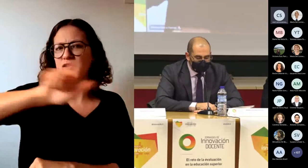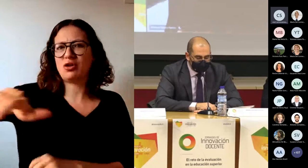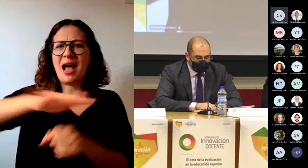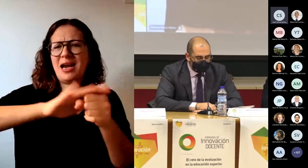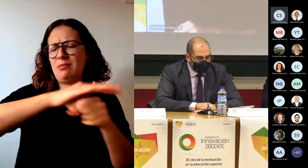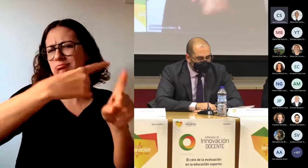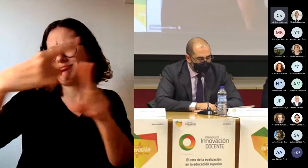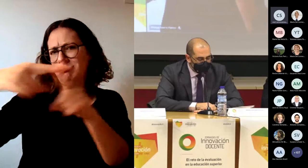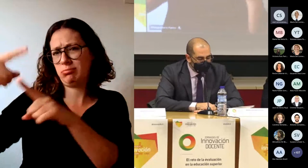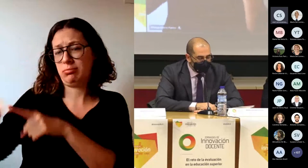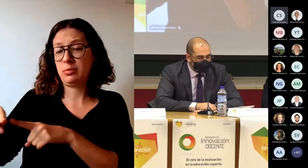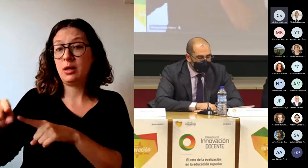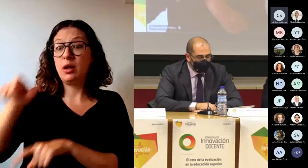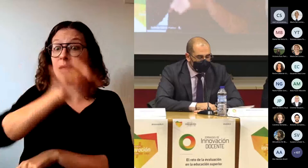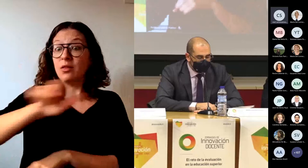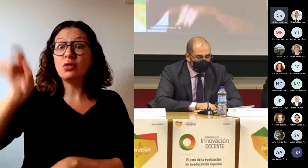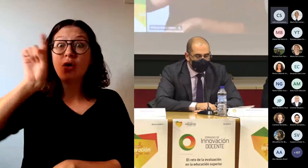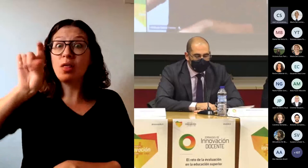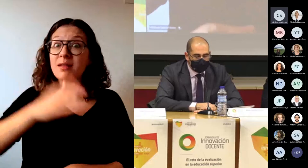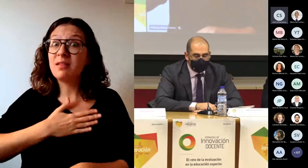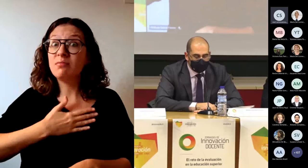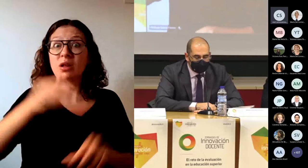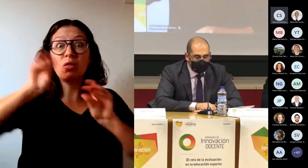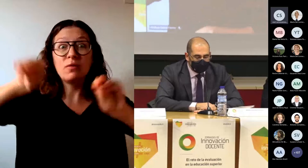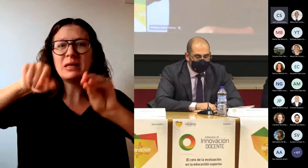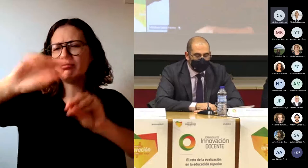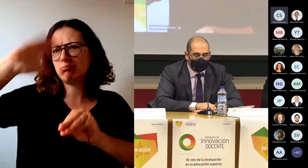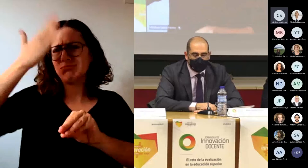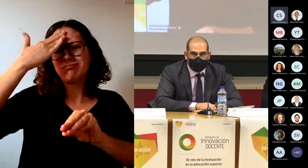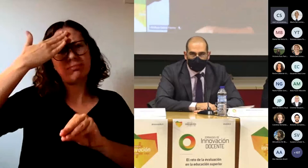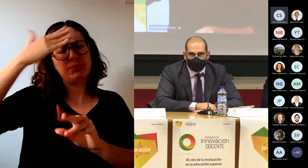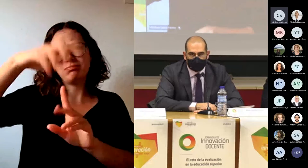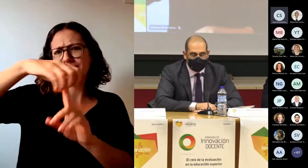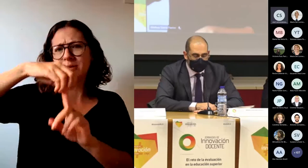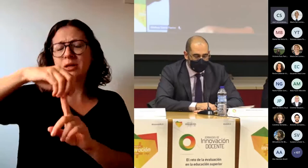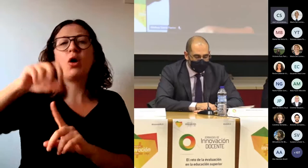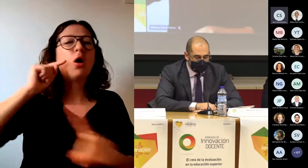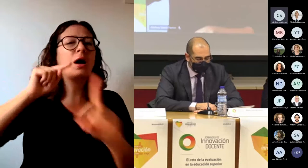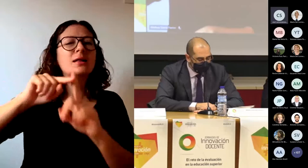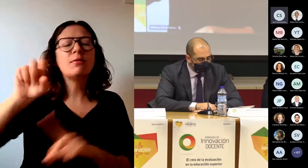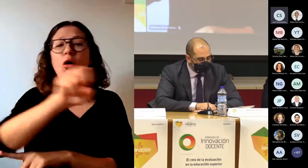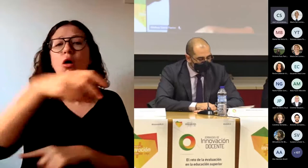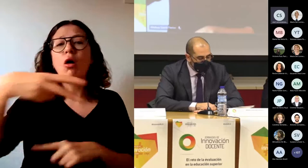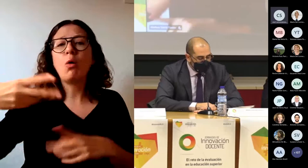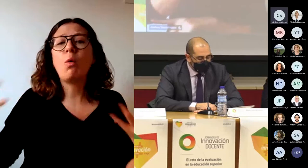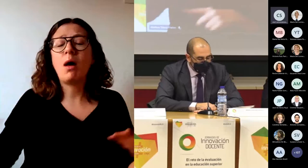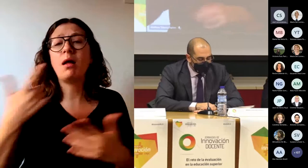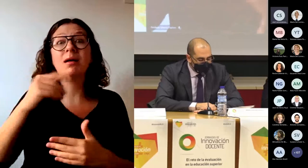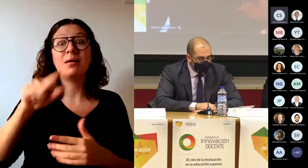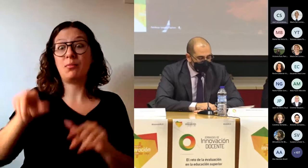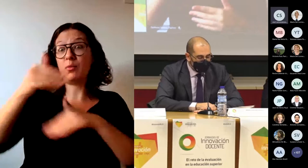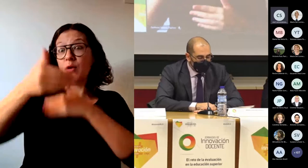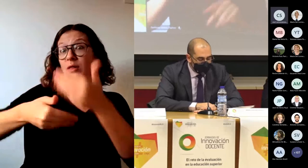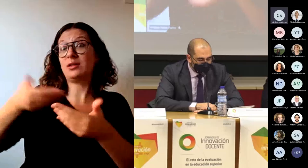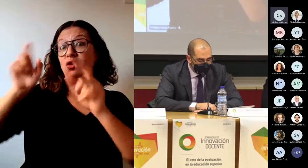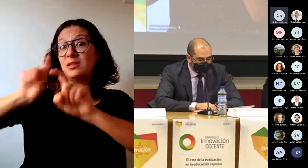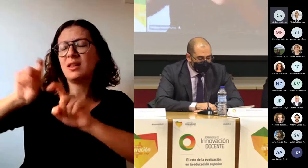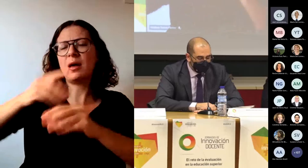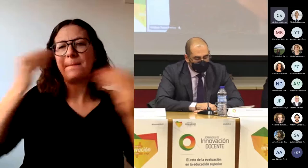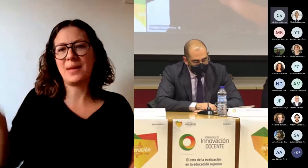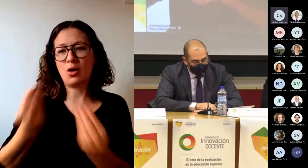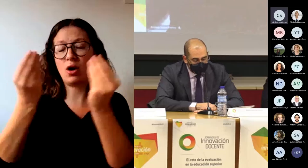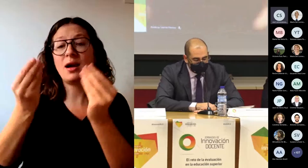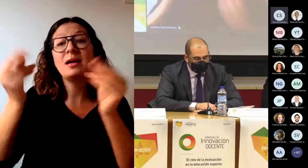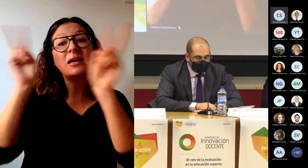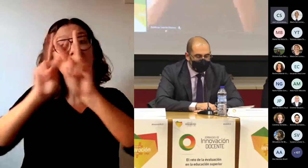formación de nuestros docentes es un pilar fundamental y tiene como principal resultado la mejora del proceso de enseñanza, la investigación y la gestión,